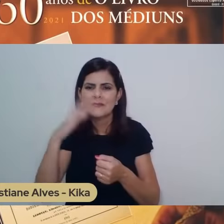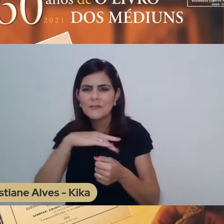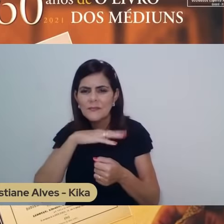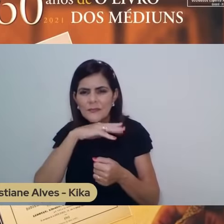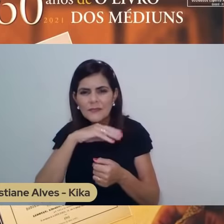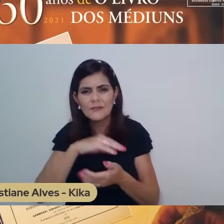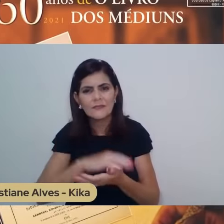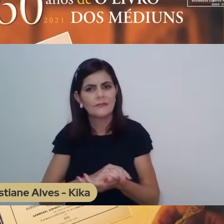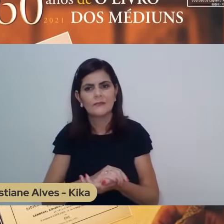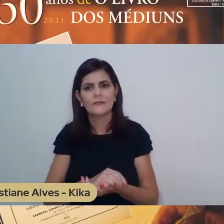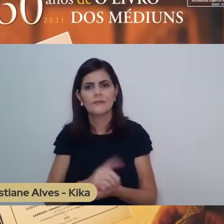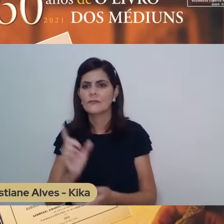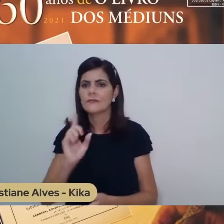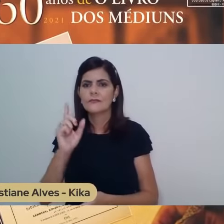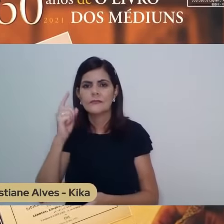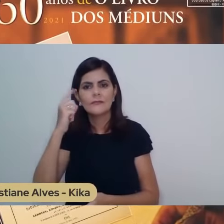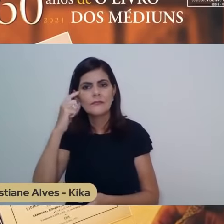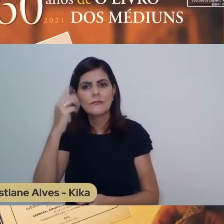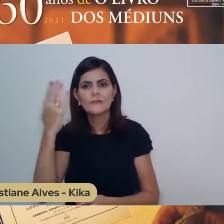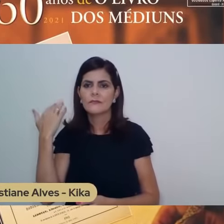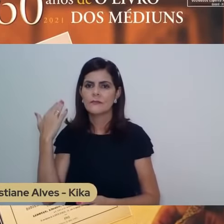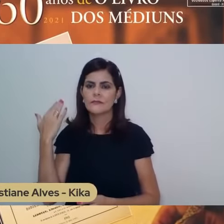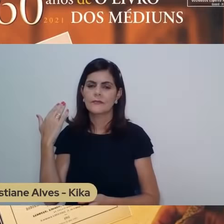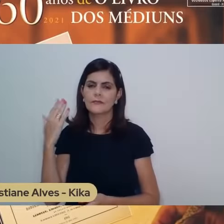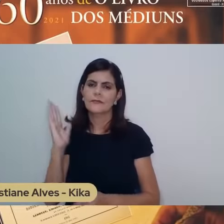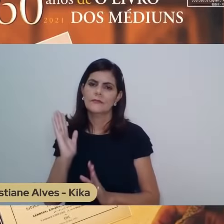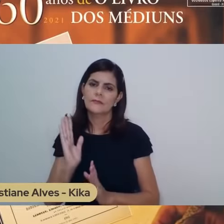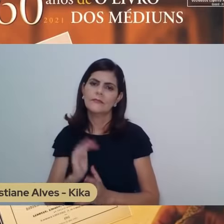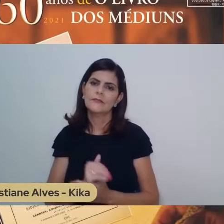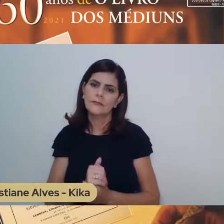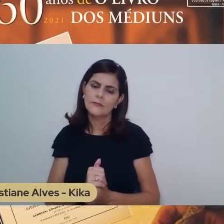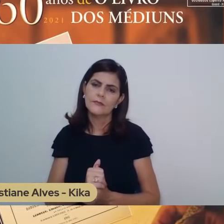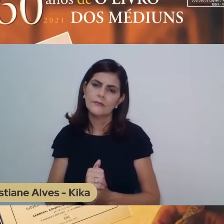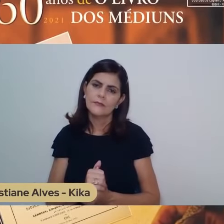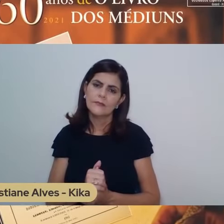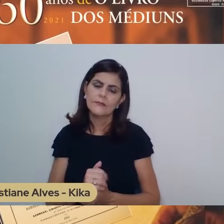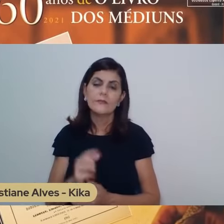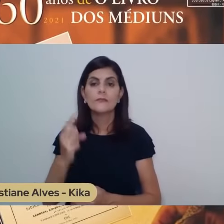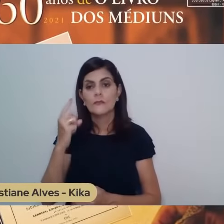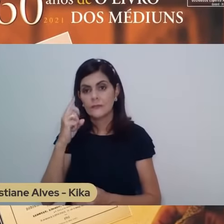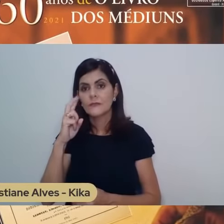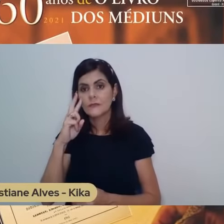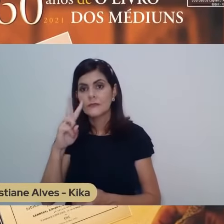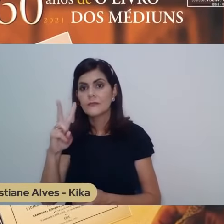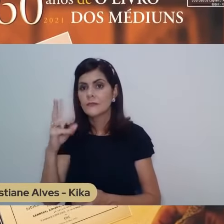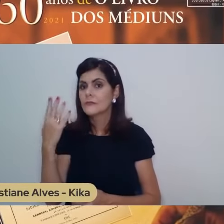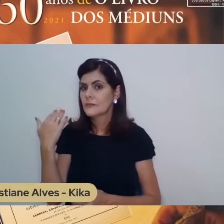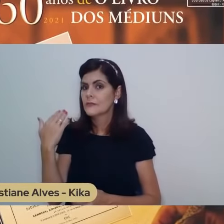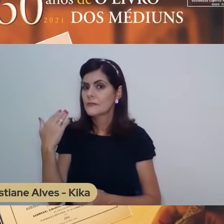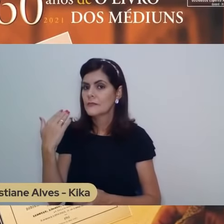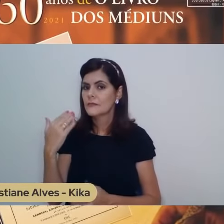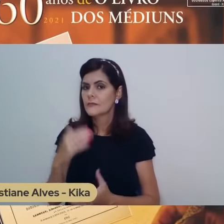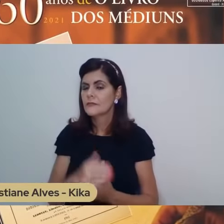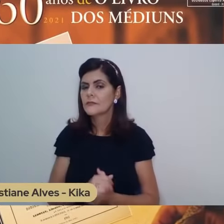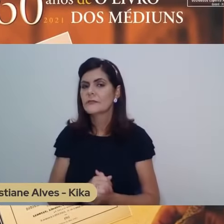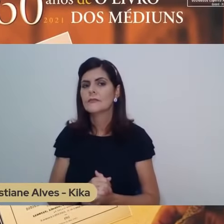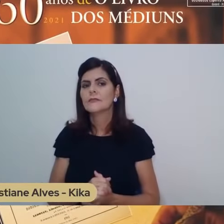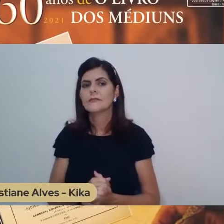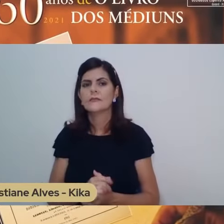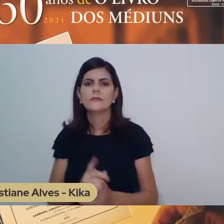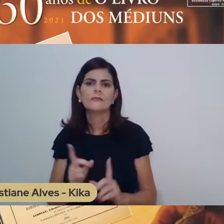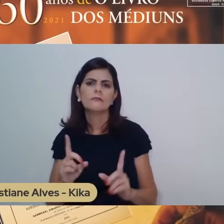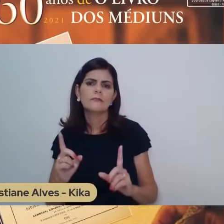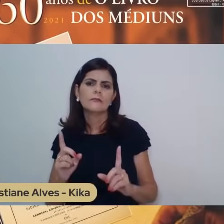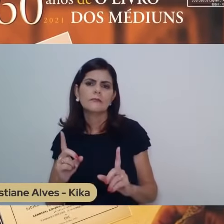não nos fixemos lá atrás, reconheçamos, tenhamos a humildade de reconhecer que viemos não na condição de